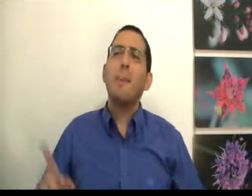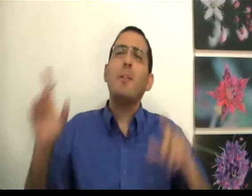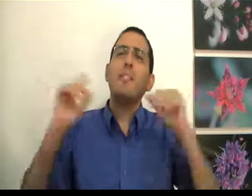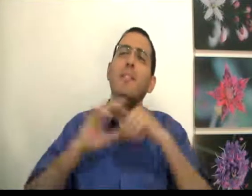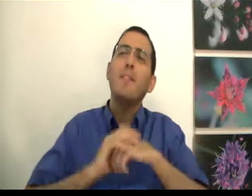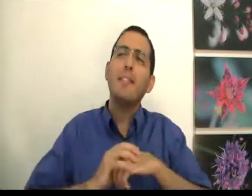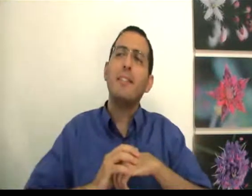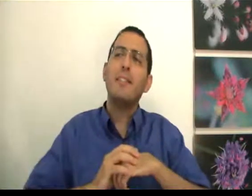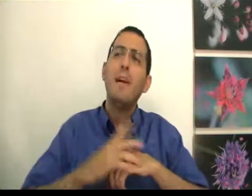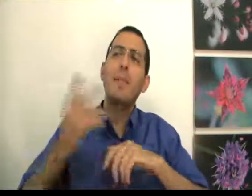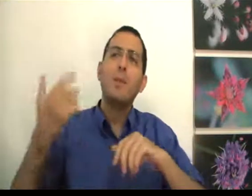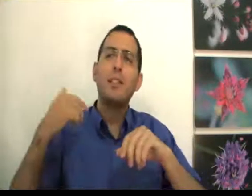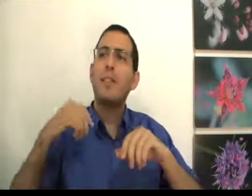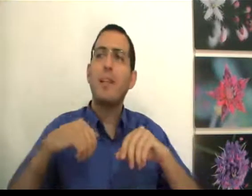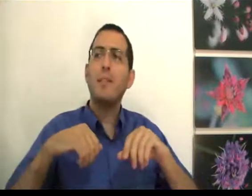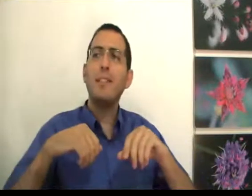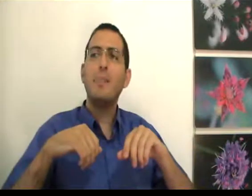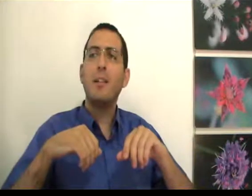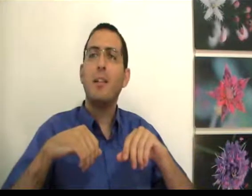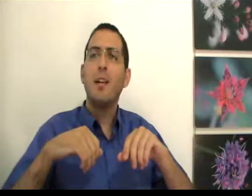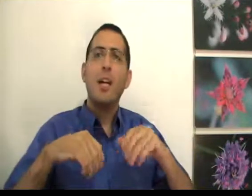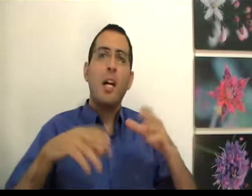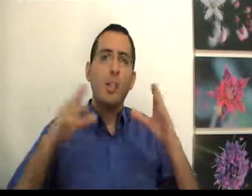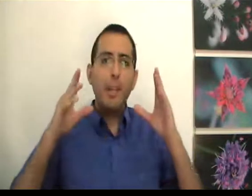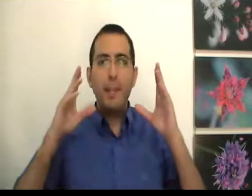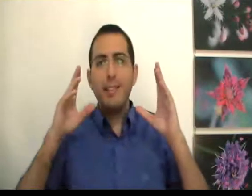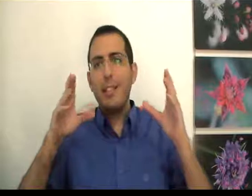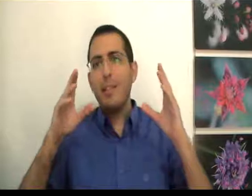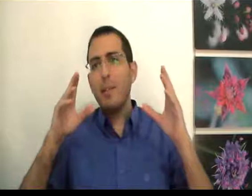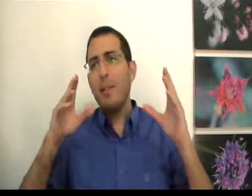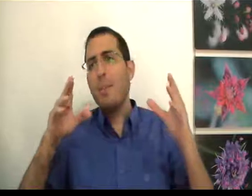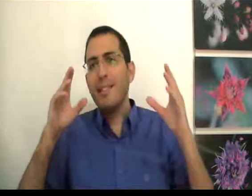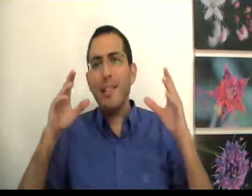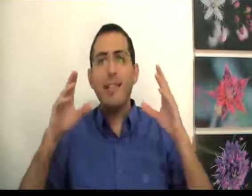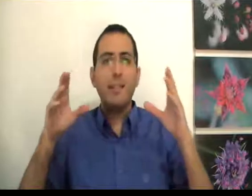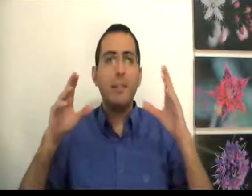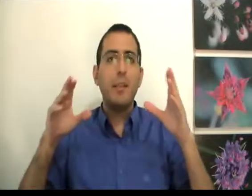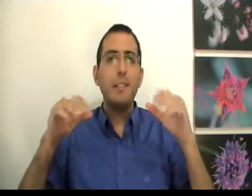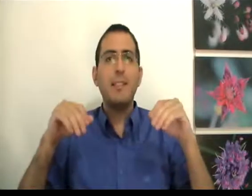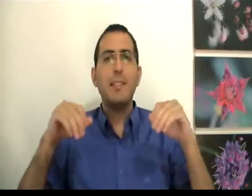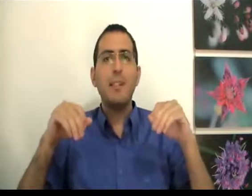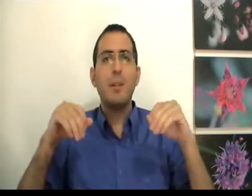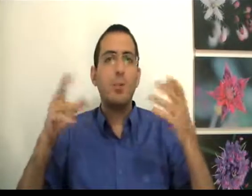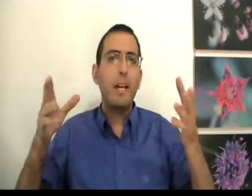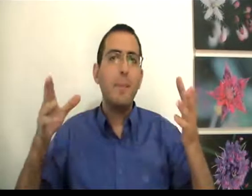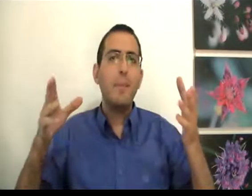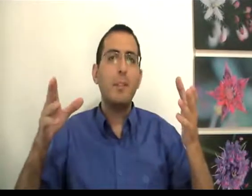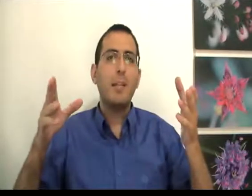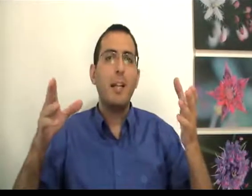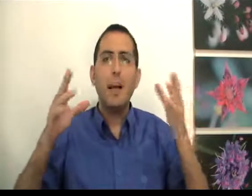באמת רוצה את הדבר הזה, למה אני רוצה את הדבר הזה, מה הסיבה? כשאני מנסה להתמצ להשיג איזה משהו, תהיה אמיתי עם עצמך ETiles